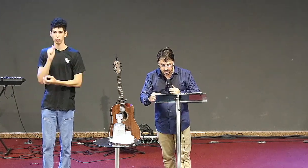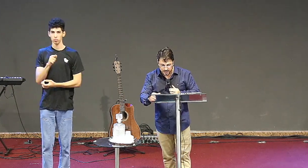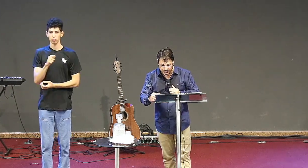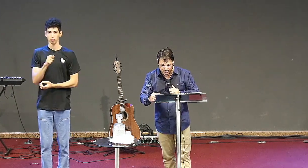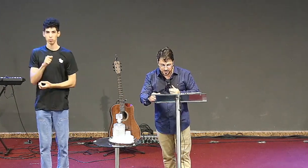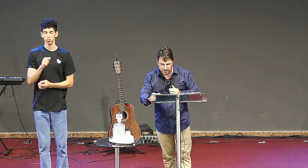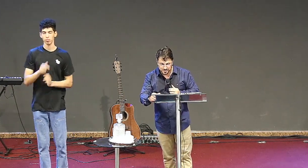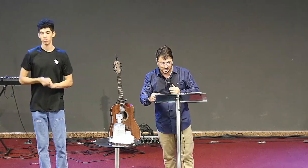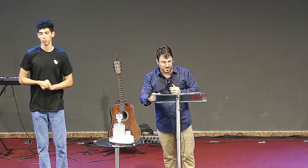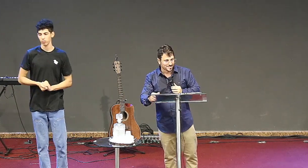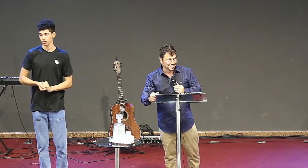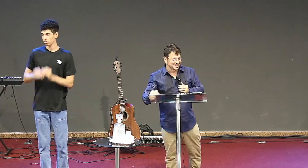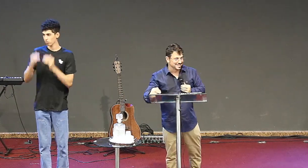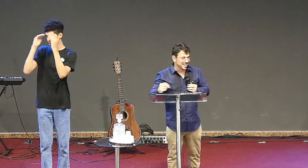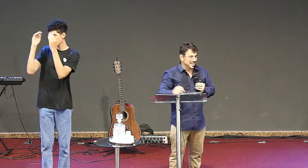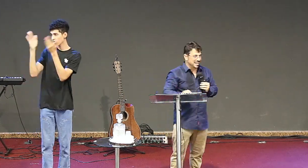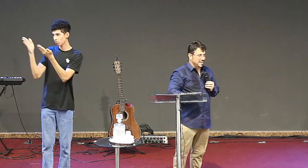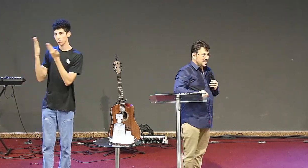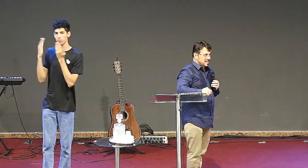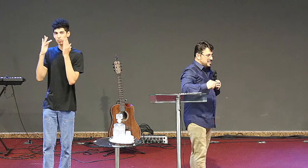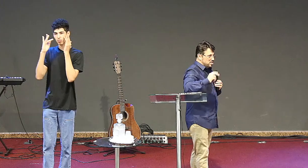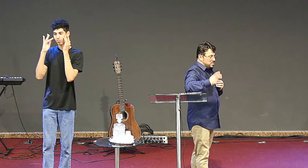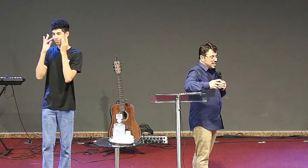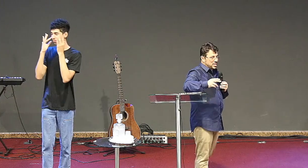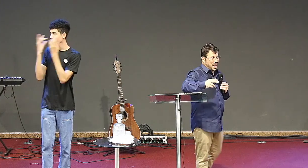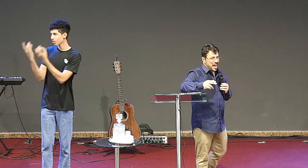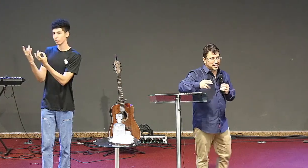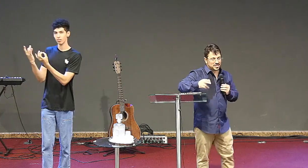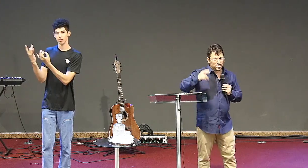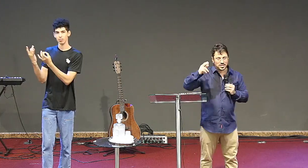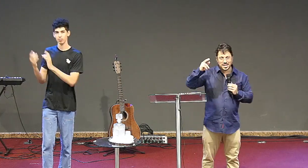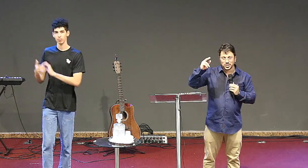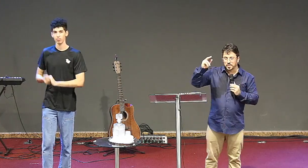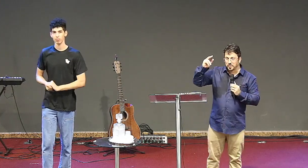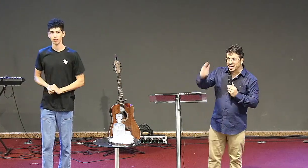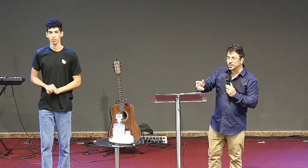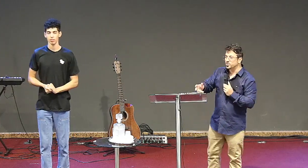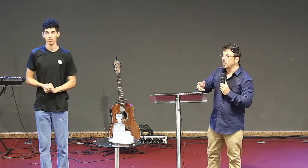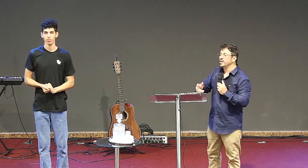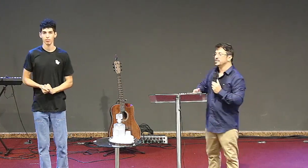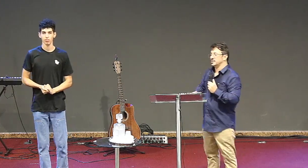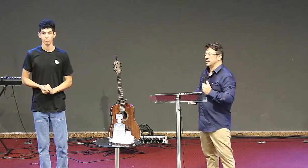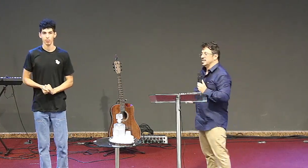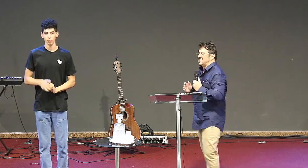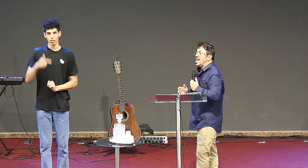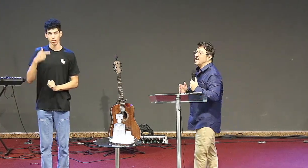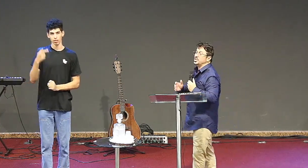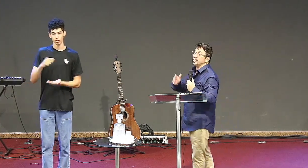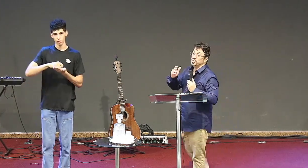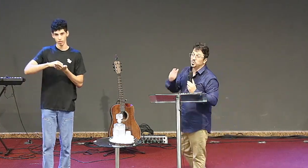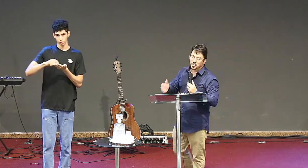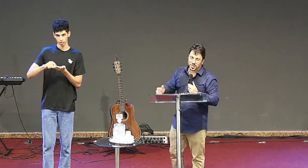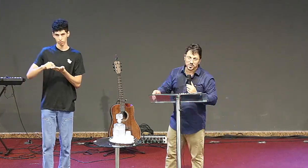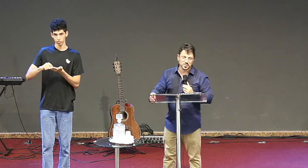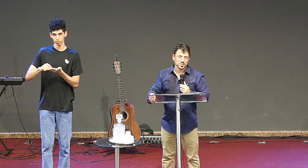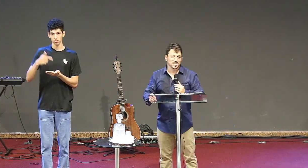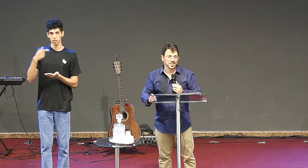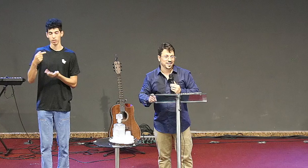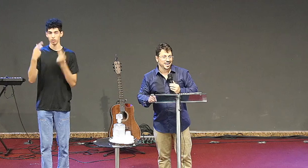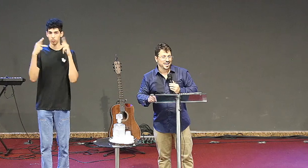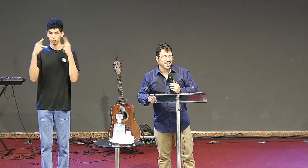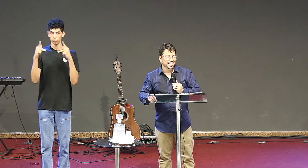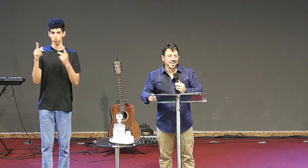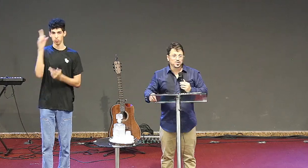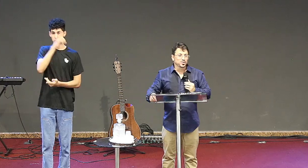Deus bem alto. São sete cartas, são sete pregações, sete domingos.